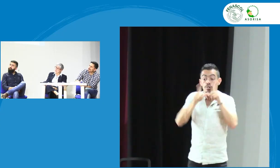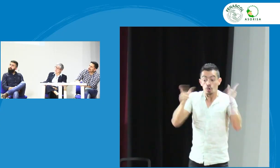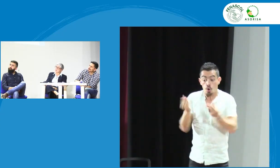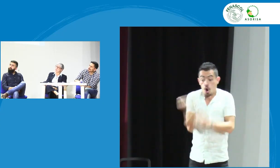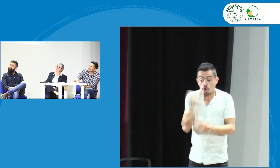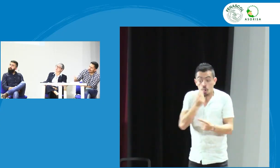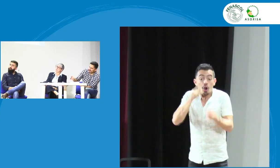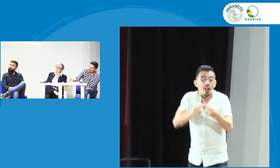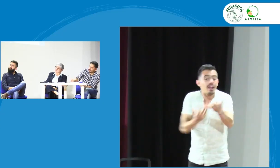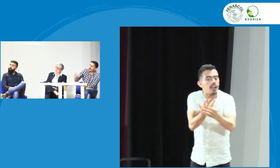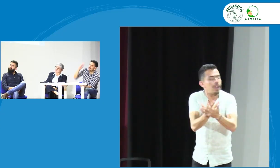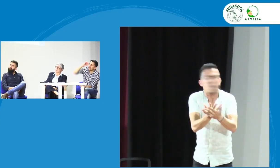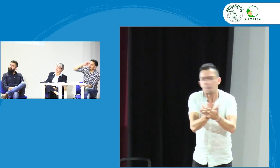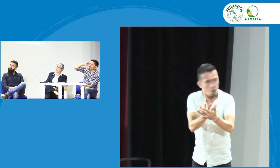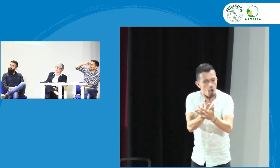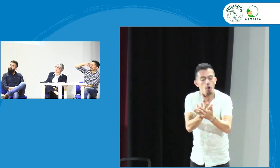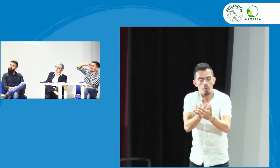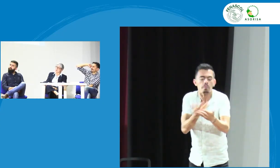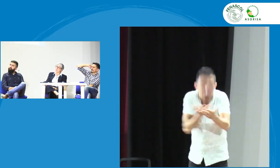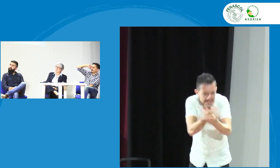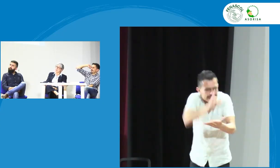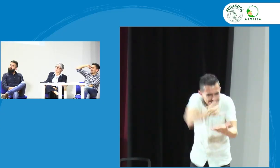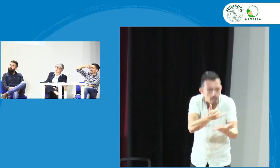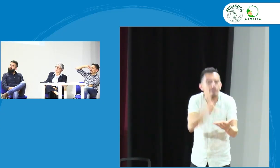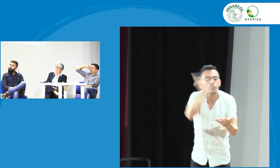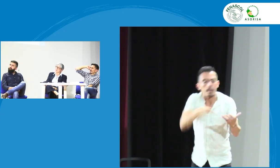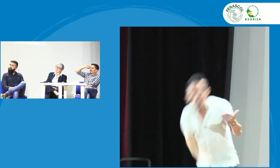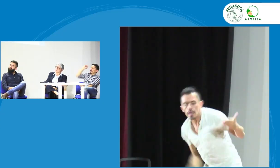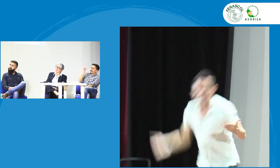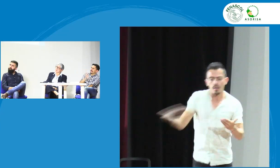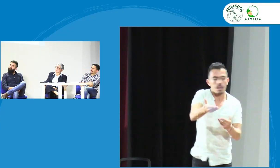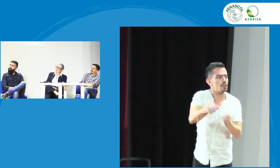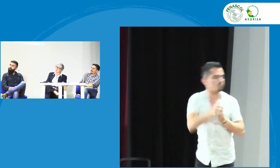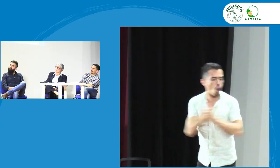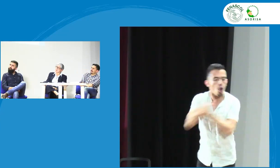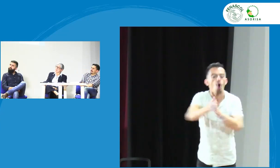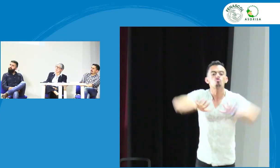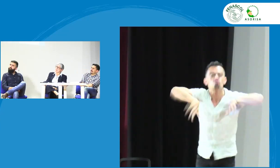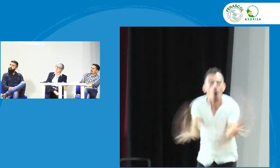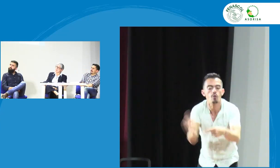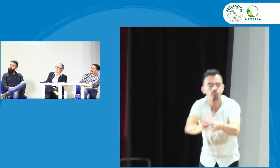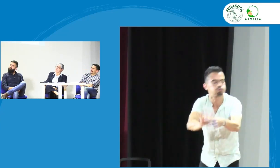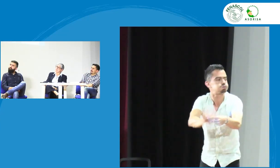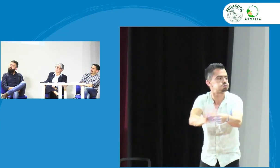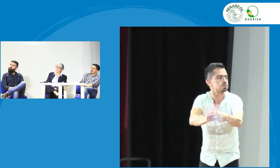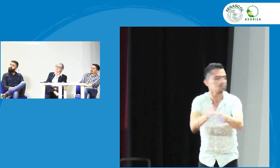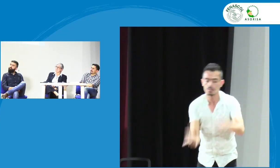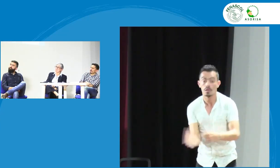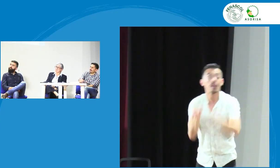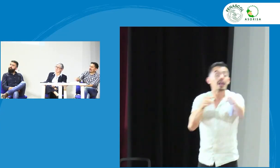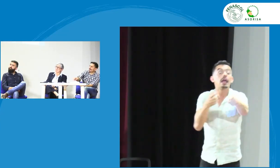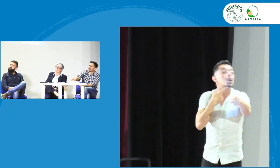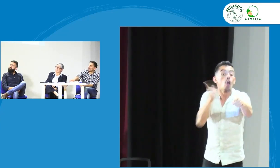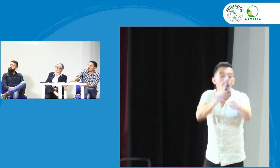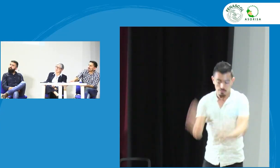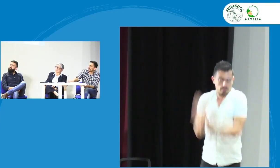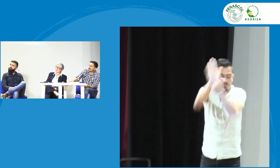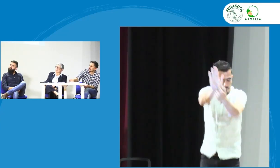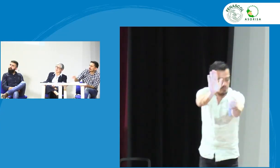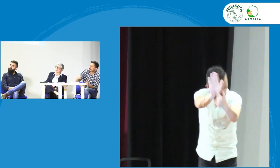el consejo nacional debe pensarse no solamente en recomendación sino ser una entidad o